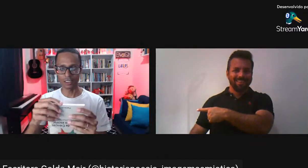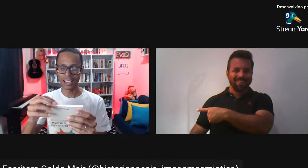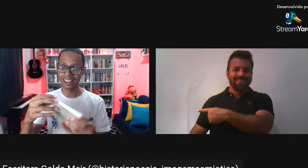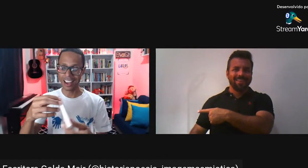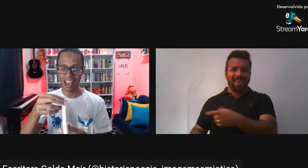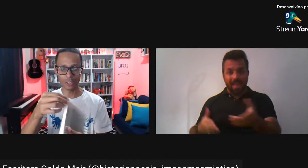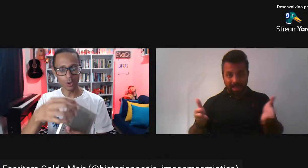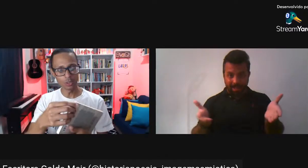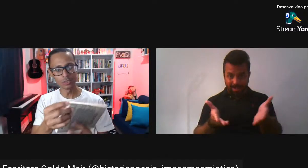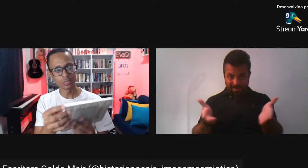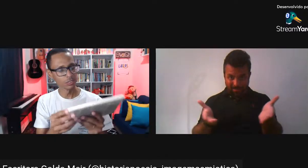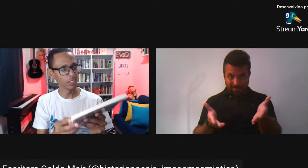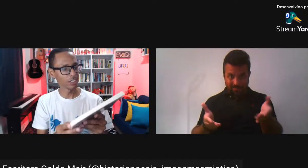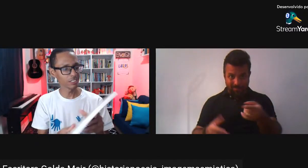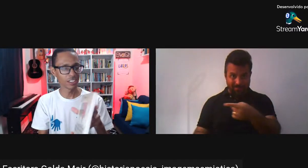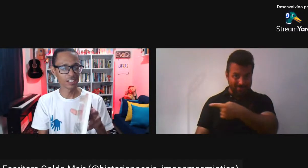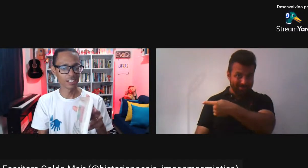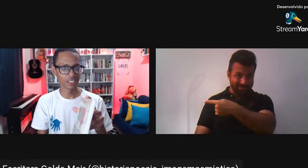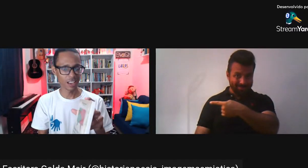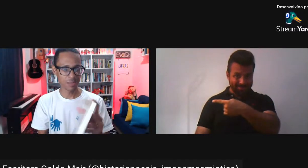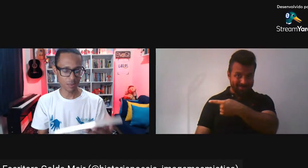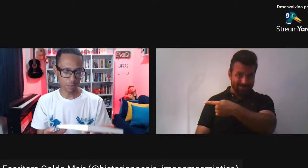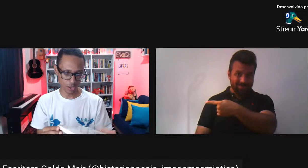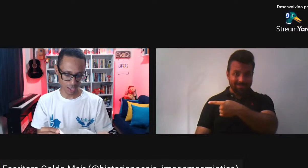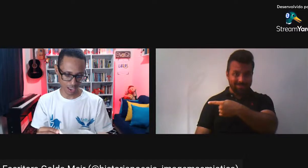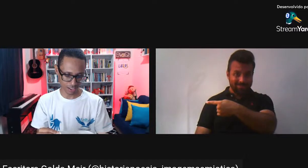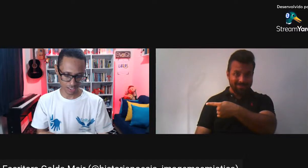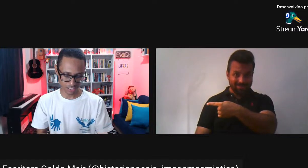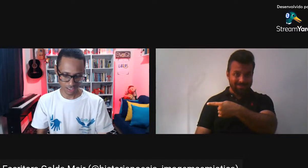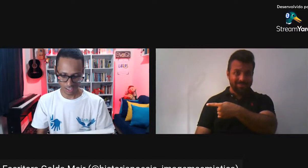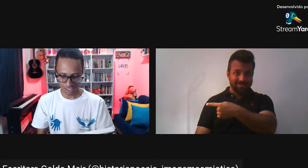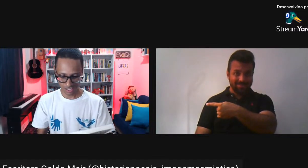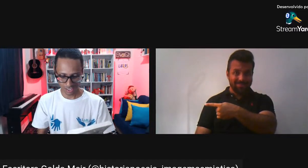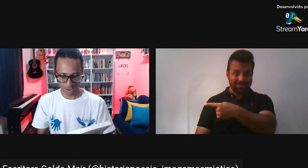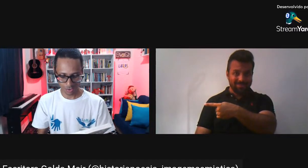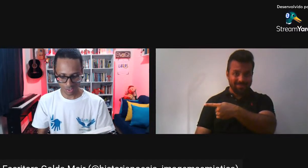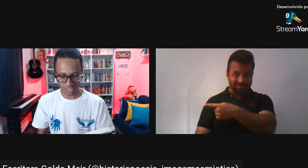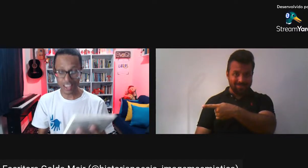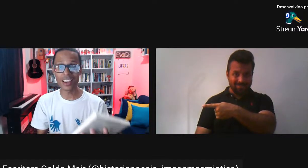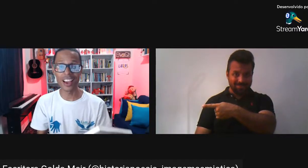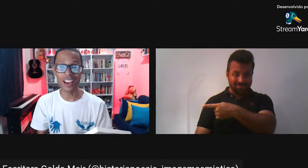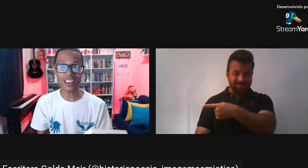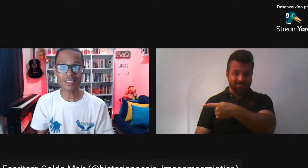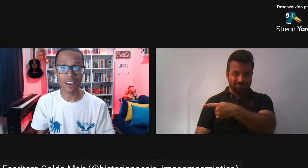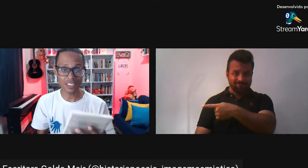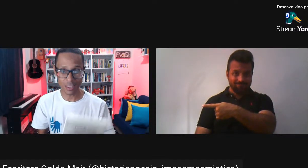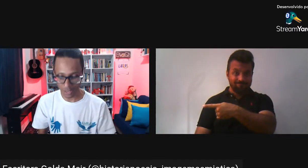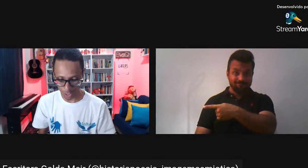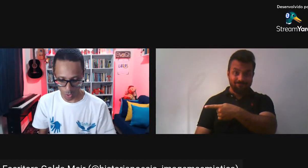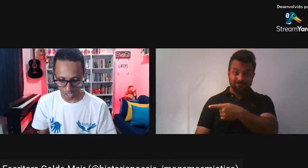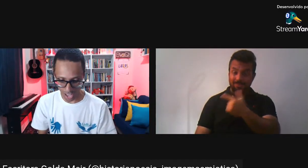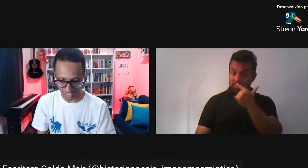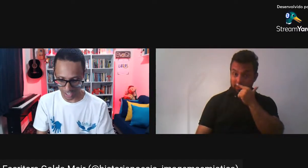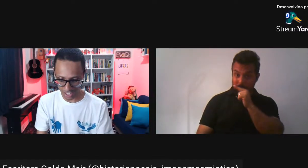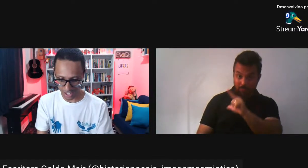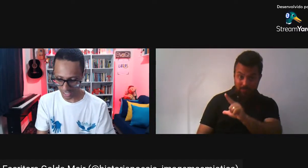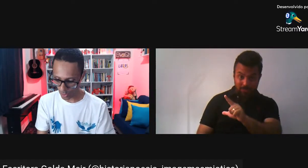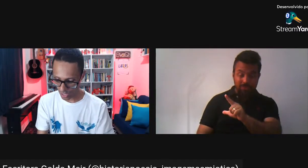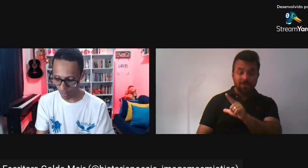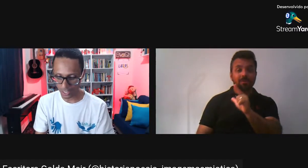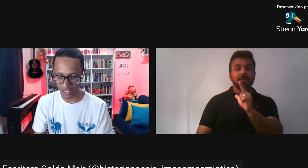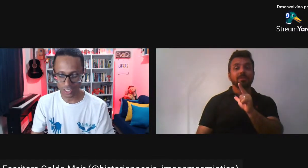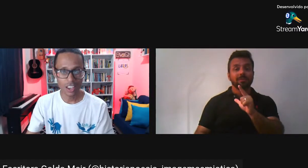Está lacrado Da minha biblioteca Então Quem ganhar Vai receber na sua casa